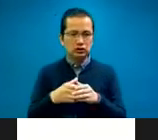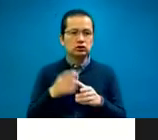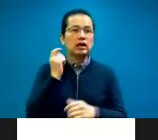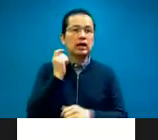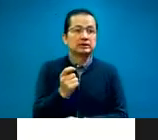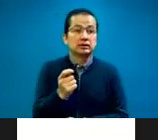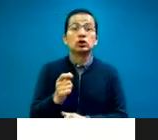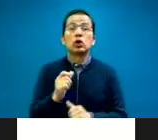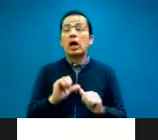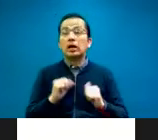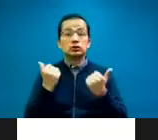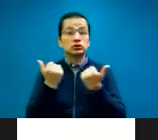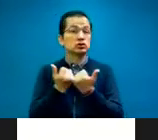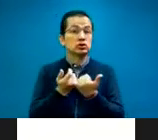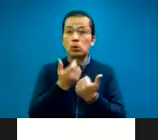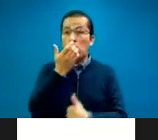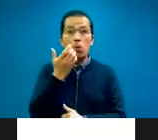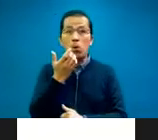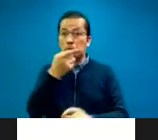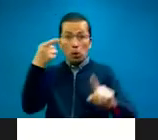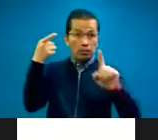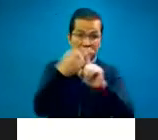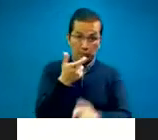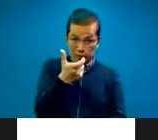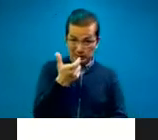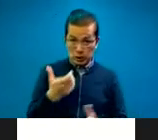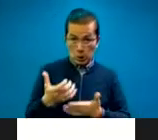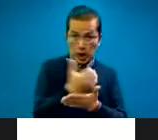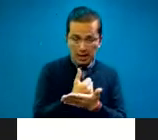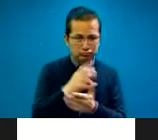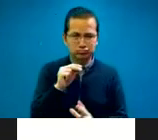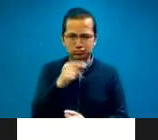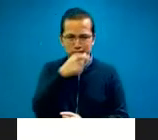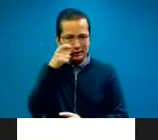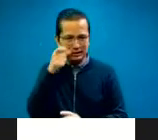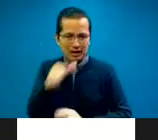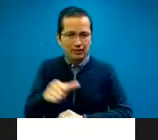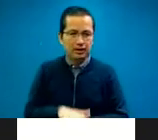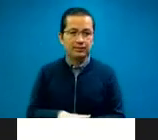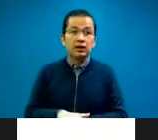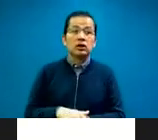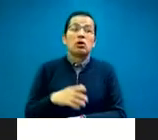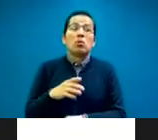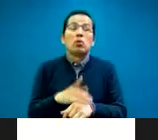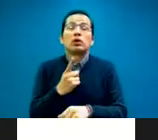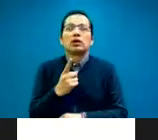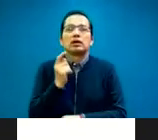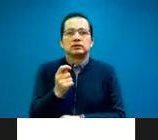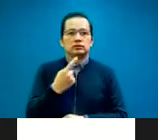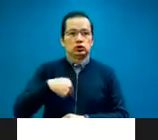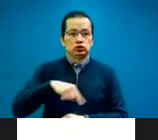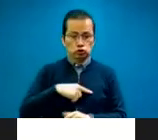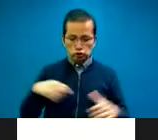asociación sin fines de lucro. Entonces, una otra forma de decirlo es que es una asociación, asociación de